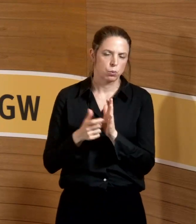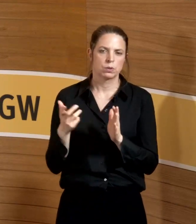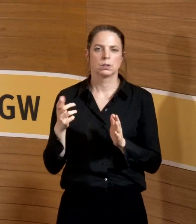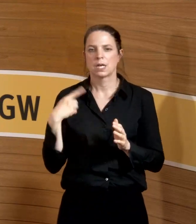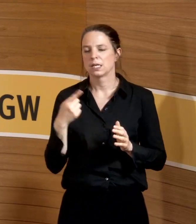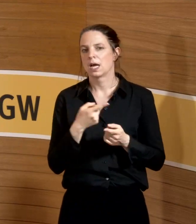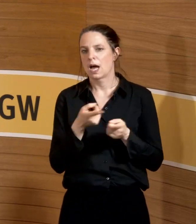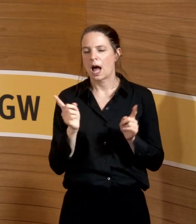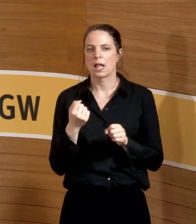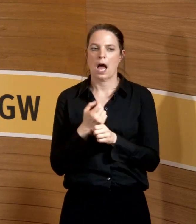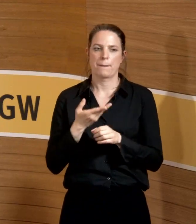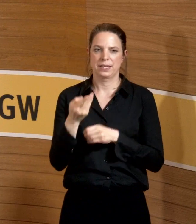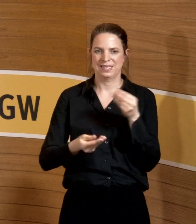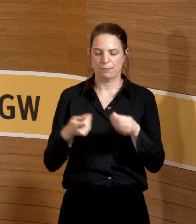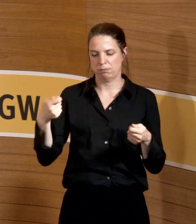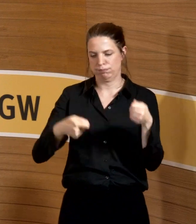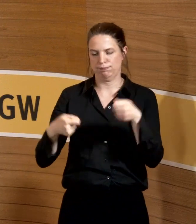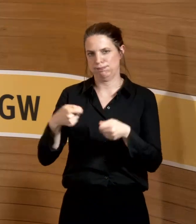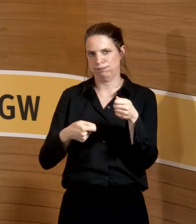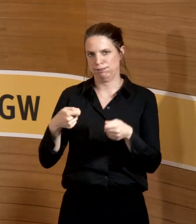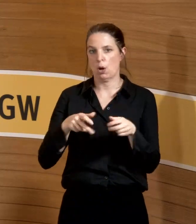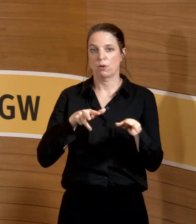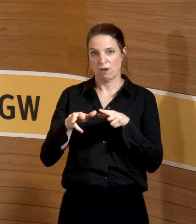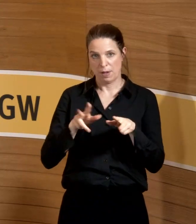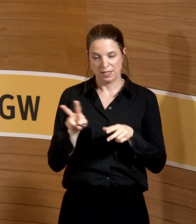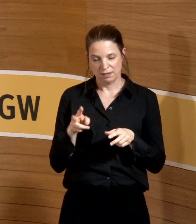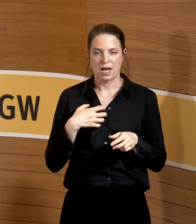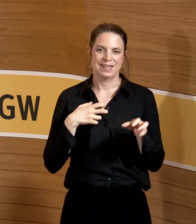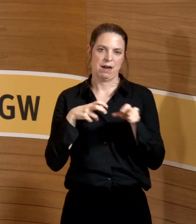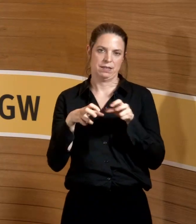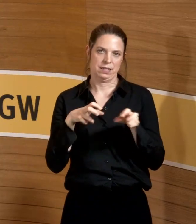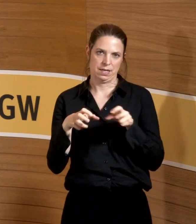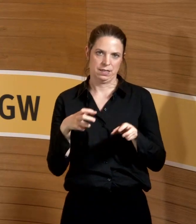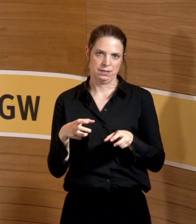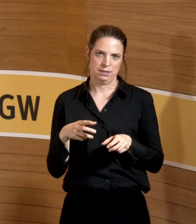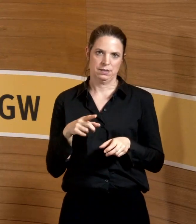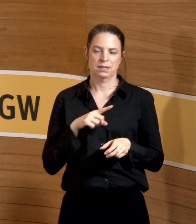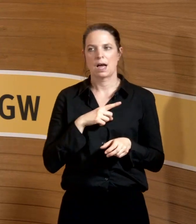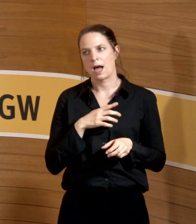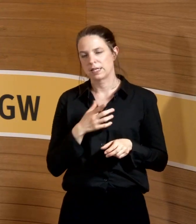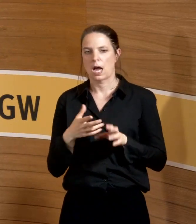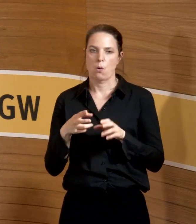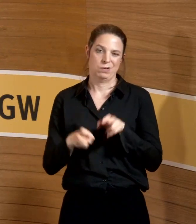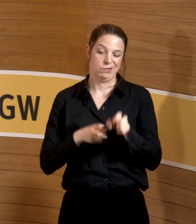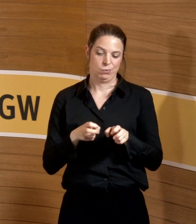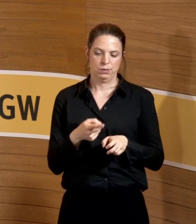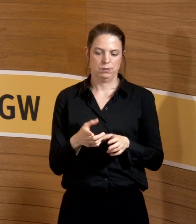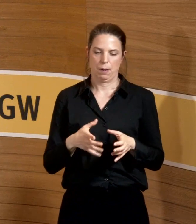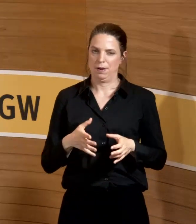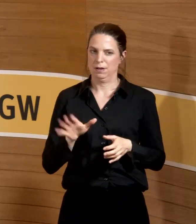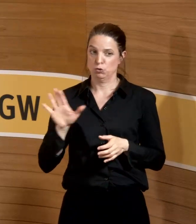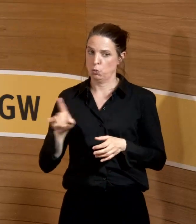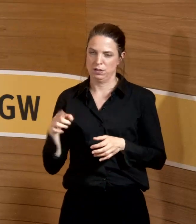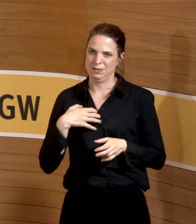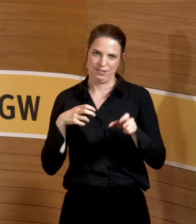Arbeitgeber zahlen nach einem gewissen Schlüssel da ein. Es wird verwaltet von den Krankenkassen, die gerne reingreifen, aber eigentlich nicht deren Topf ist.